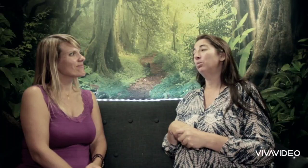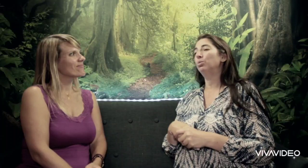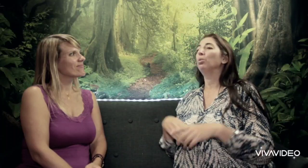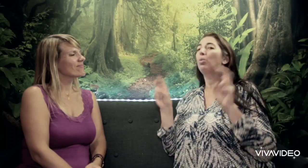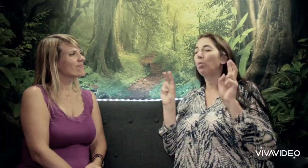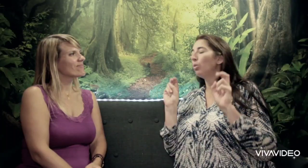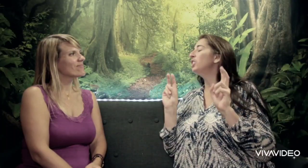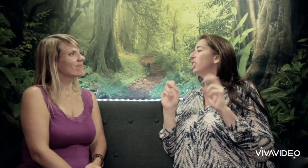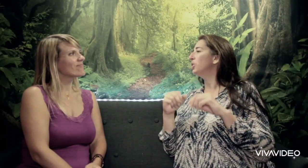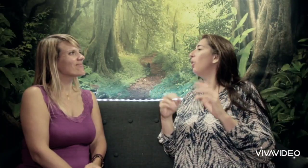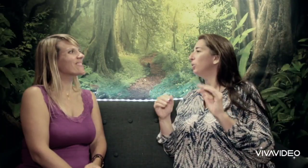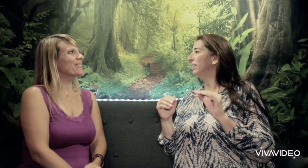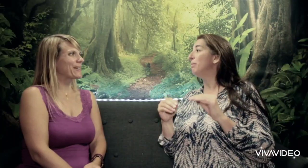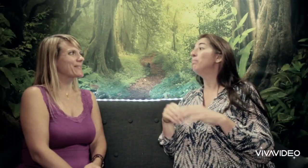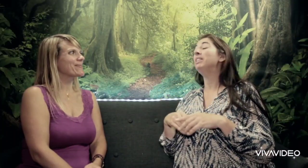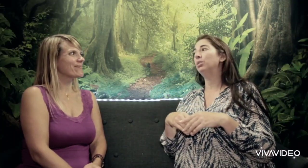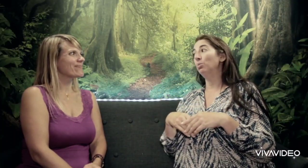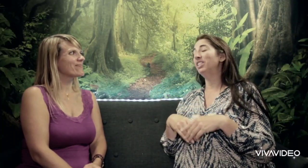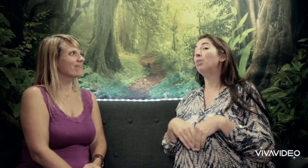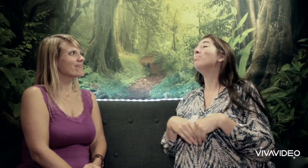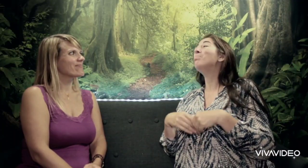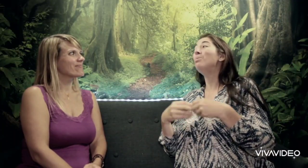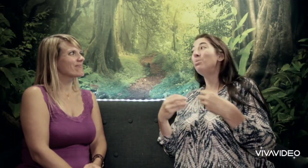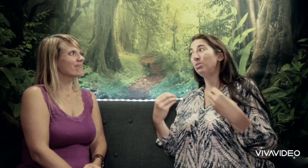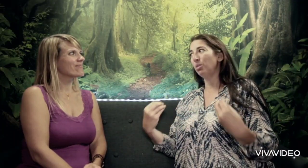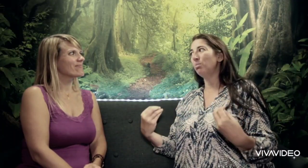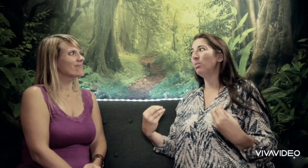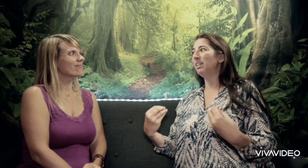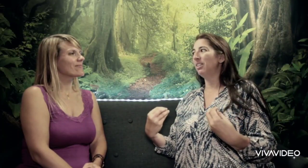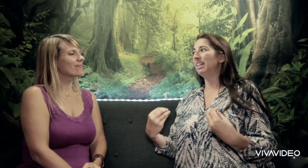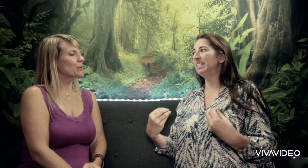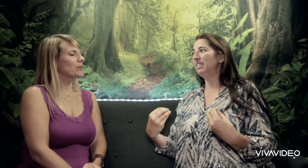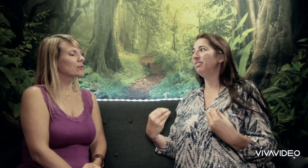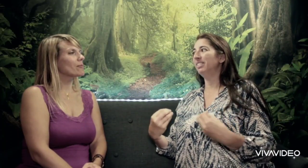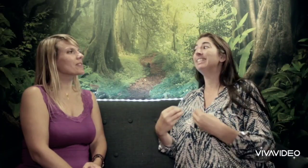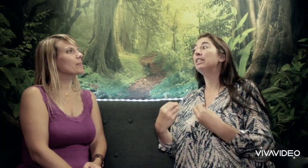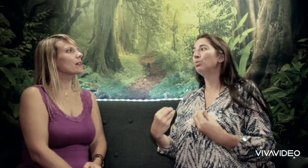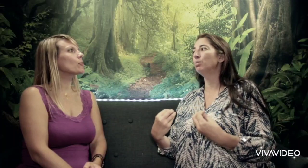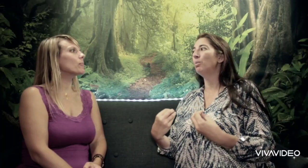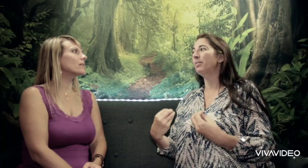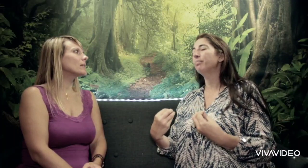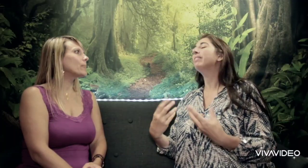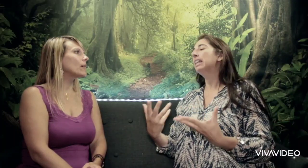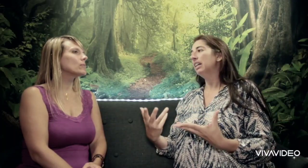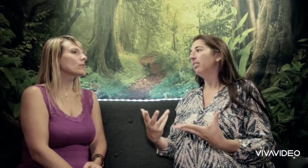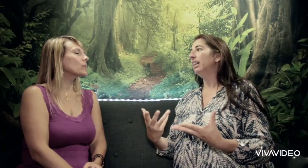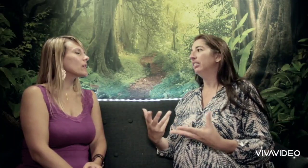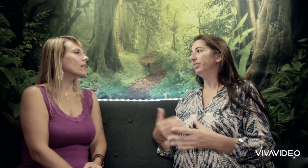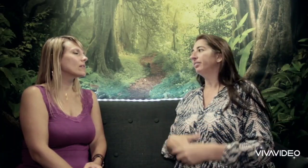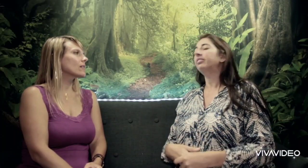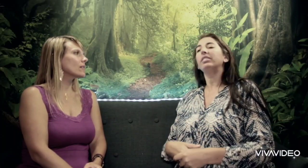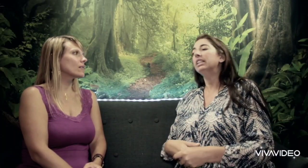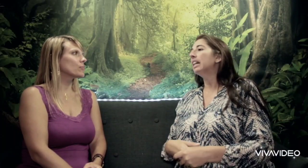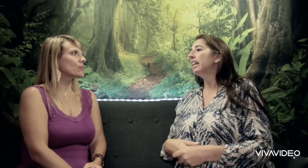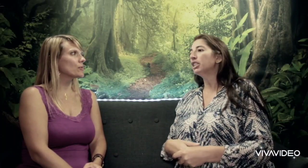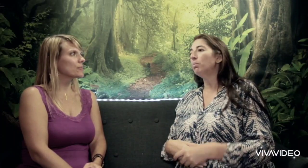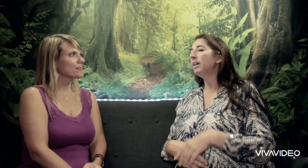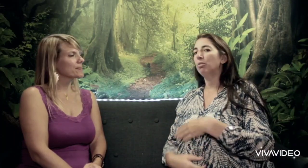de gros tchatchers, entre guillemets. Mais ils auront déjà plusieurs mois à leur access dès 12 mois. comprendre des parents. Donc il aucun intérêt. Et à 15 mois, ils vont